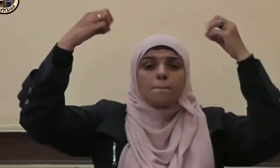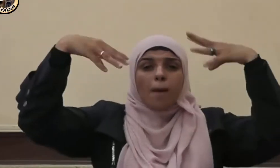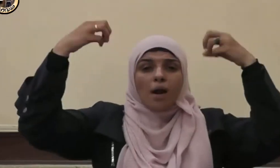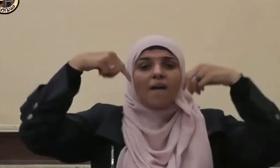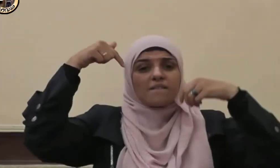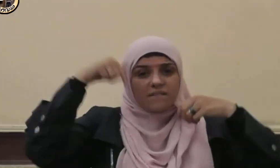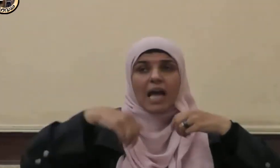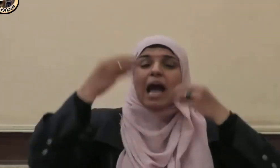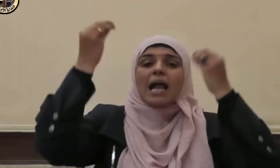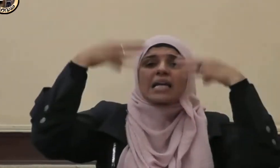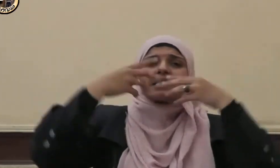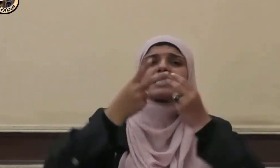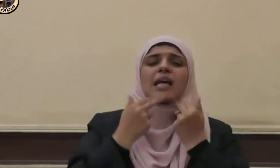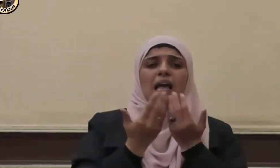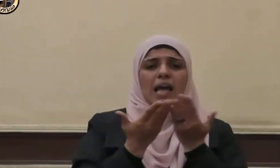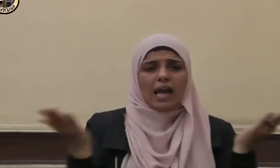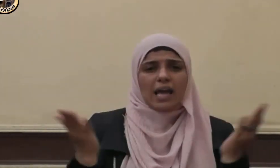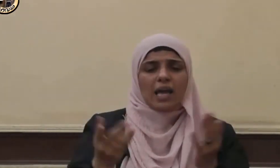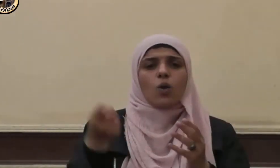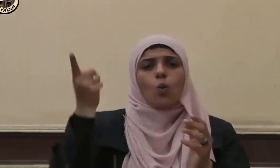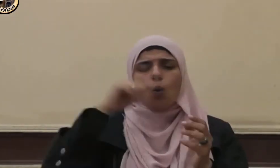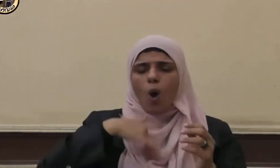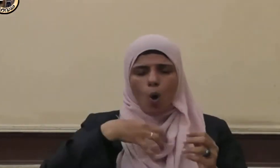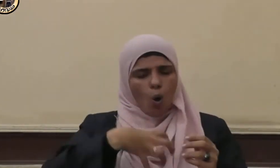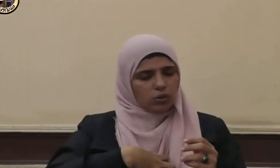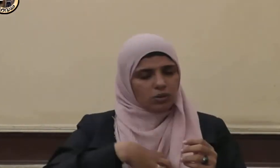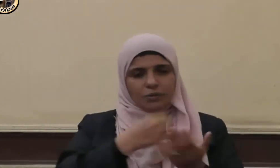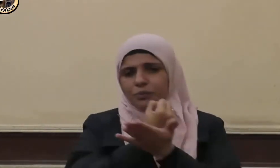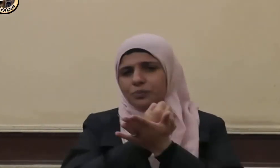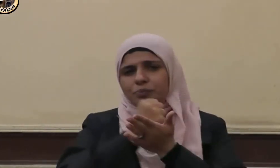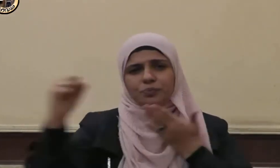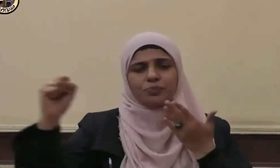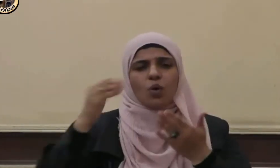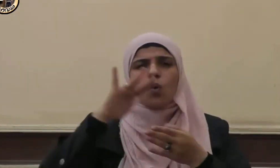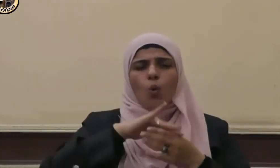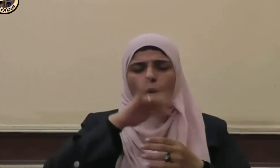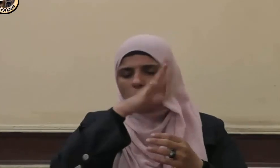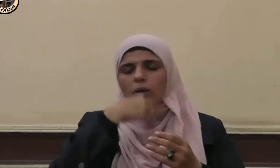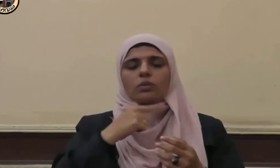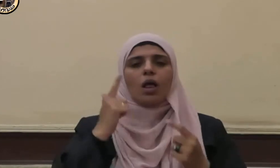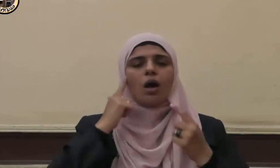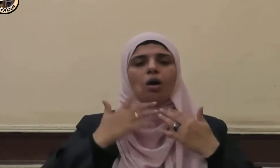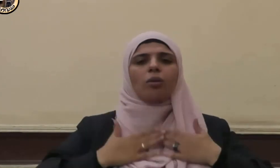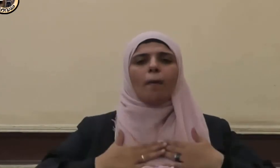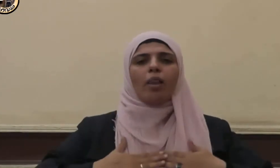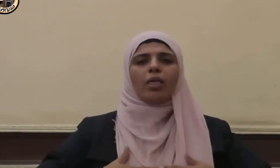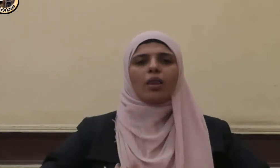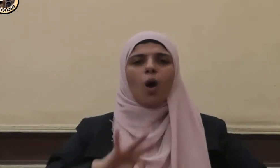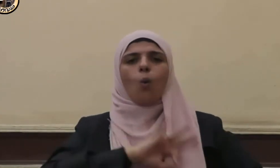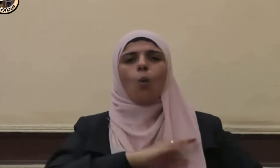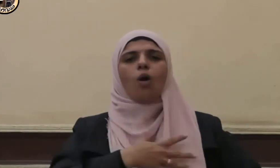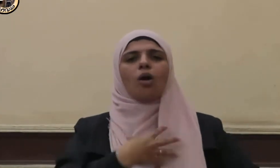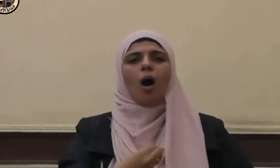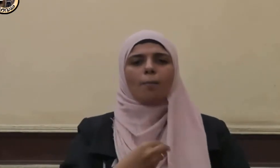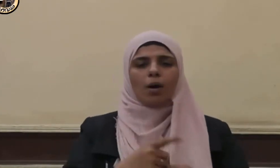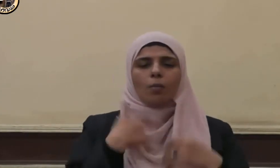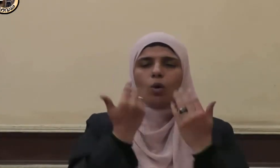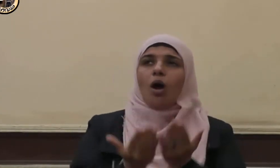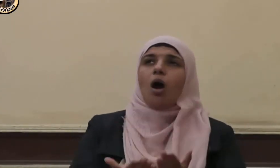في رزقه وانجلى حزنه وغمعته السكينة والرحمة اللهم أعننا